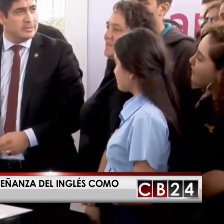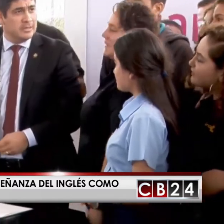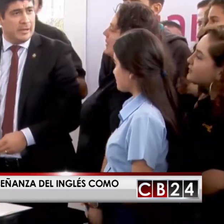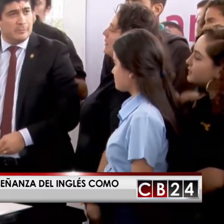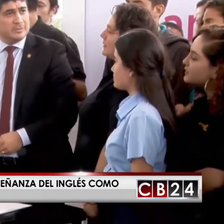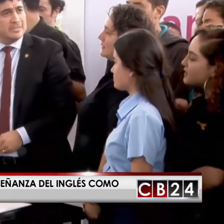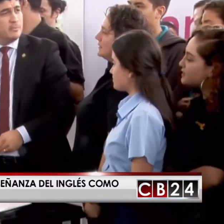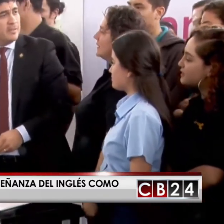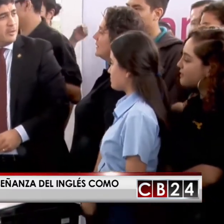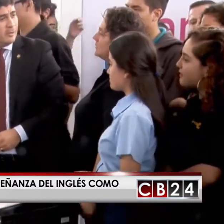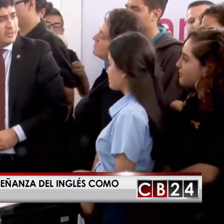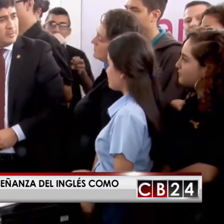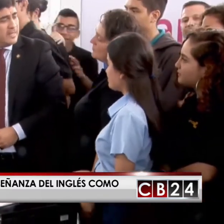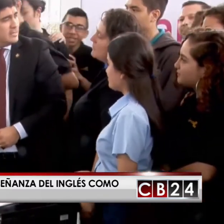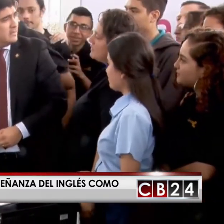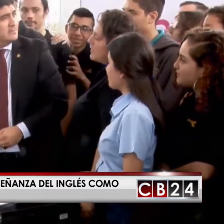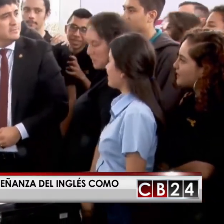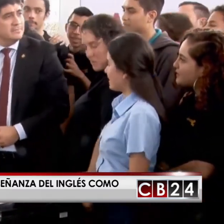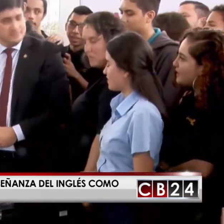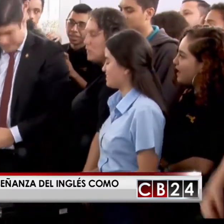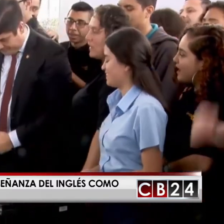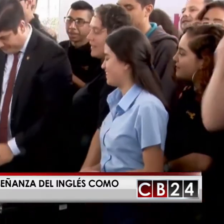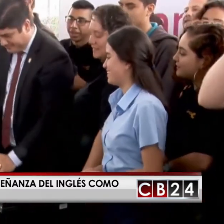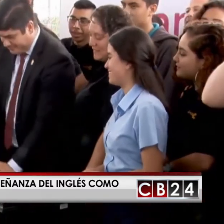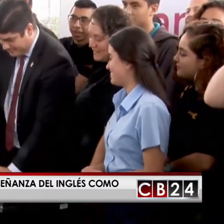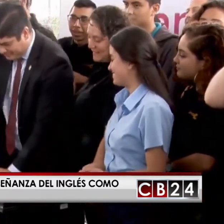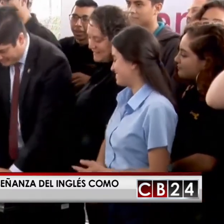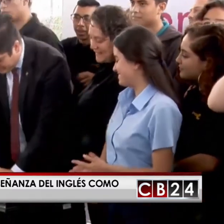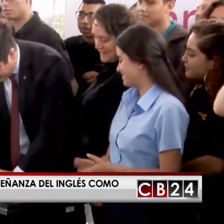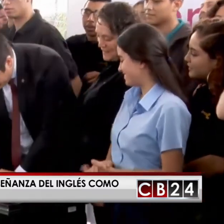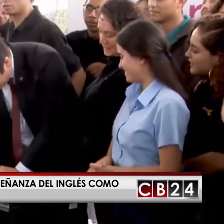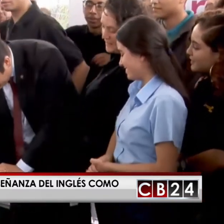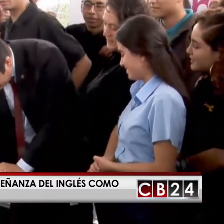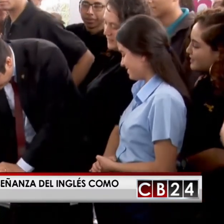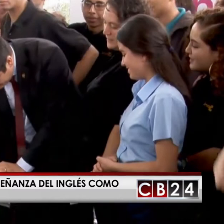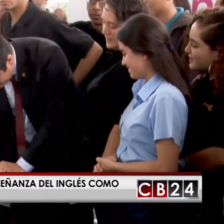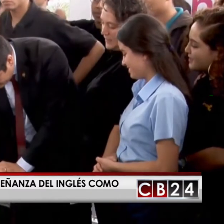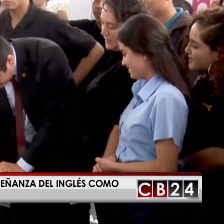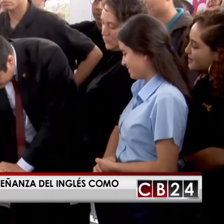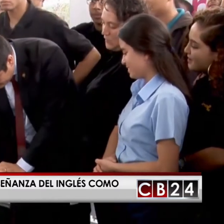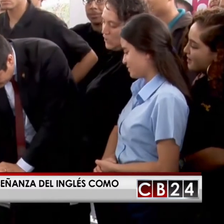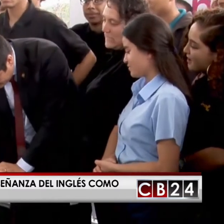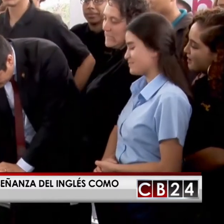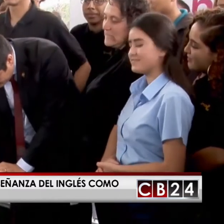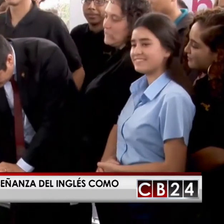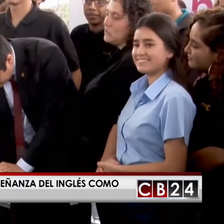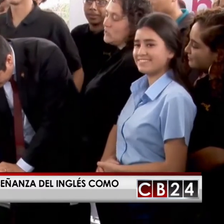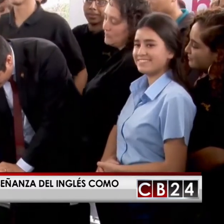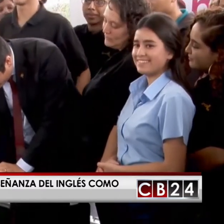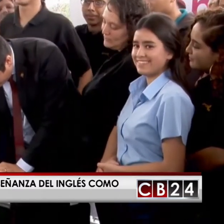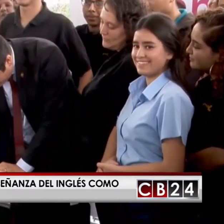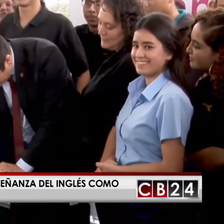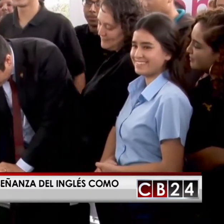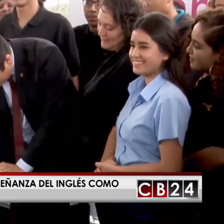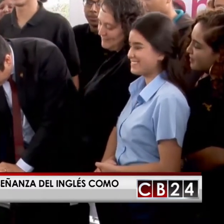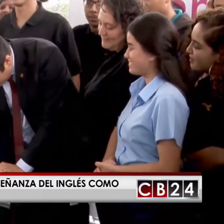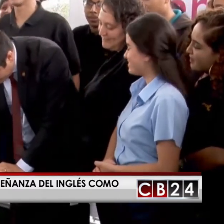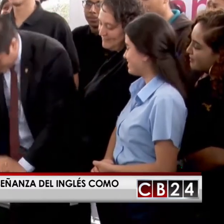Como lo dijeron acá las compañeras, como lo dijo el señor ministro, también en muchos países del mundo,